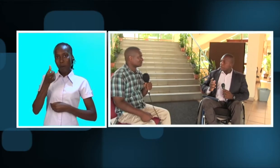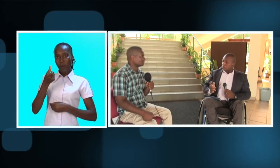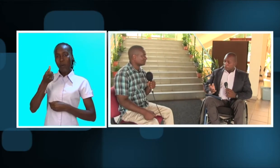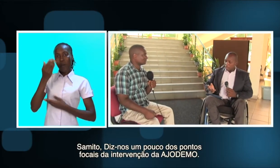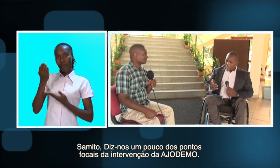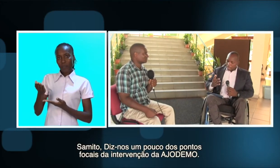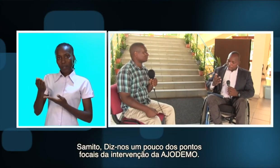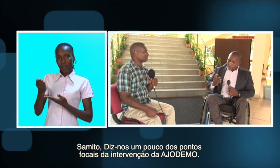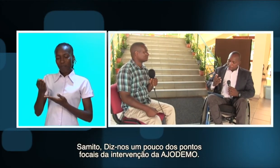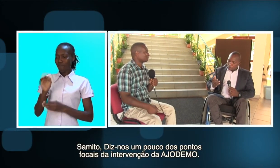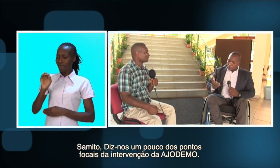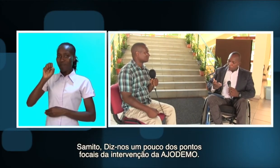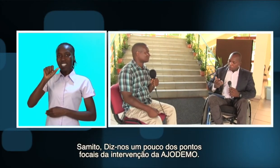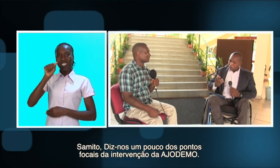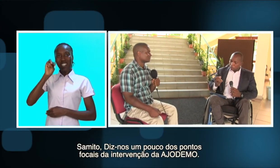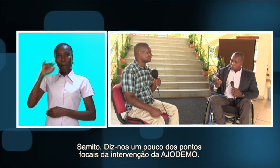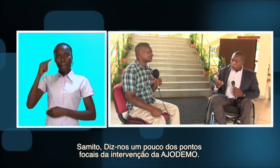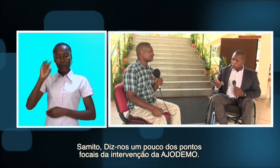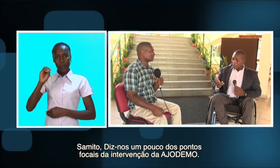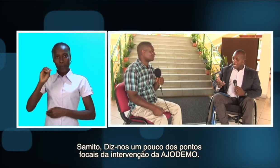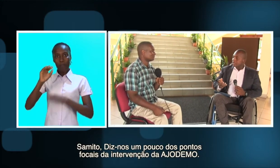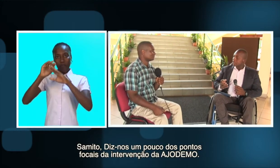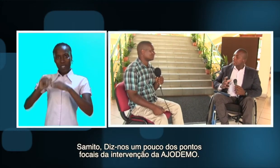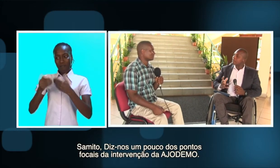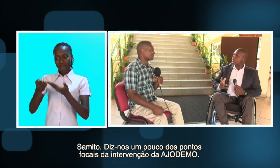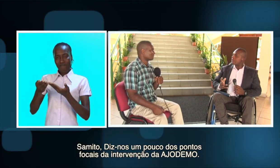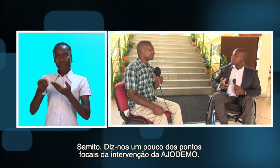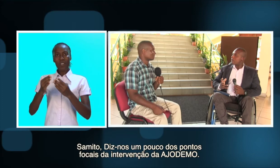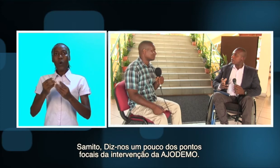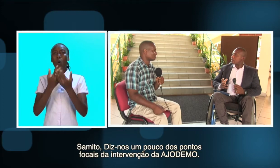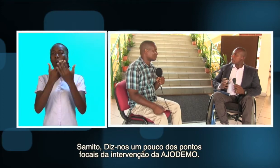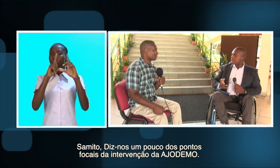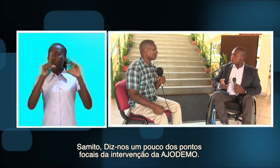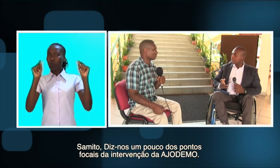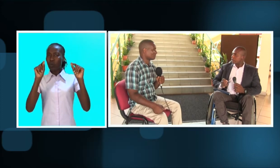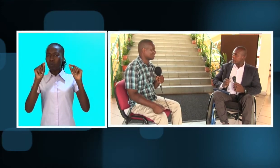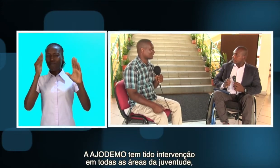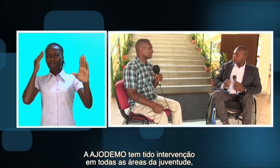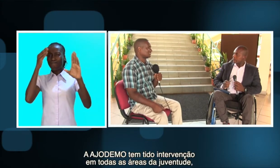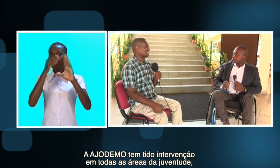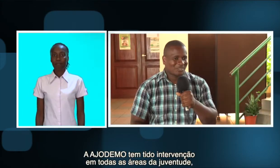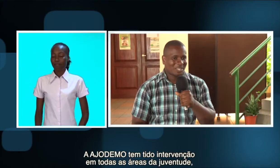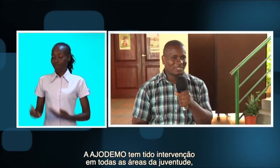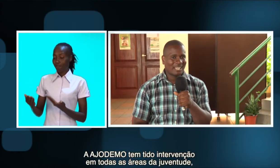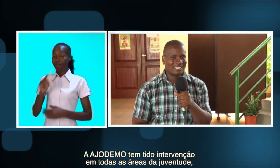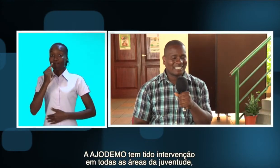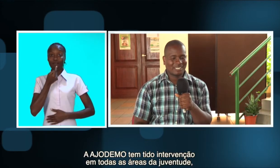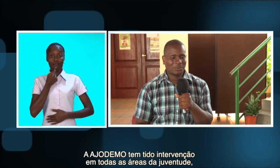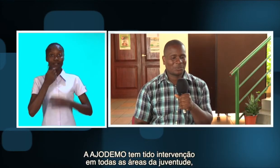Samito, diz-nos um pouco dos pontos focais da intervenção da Ajudemo. A Ajudemo tem tido